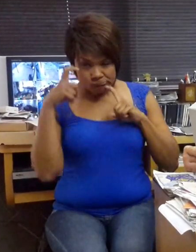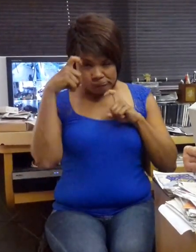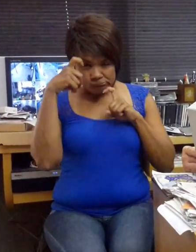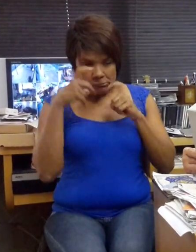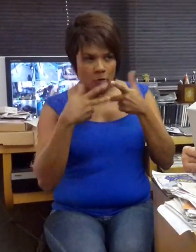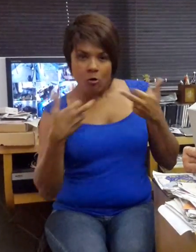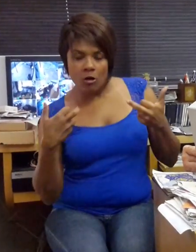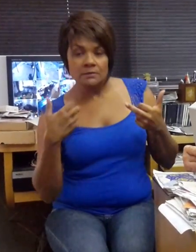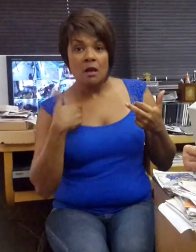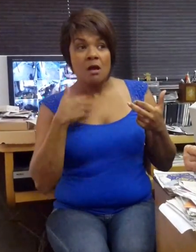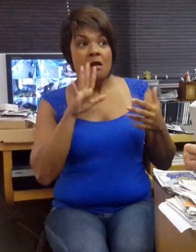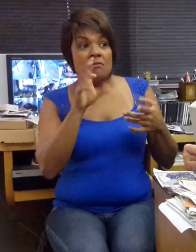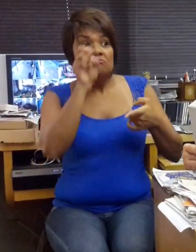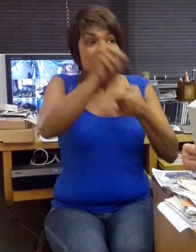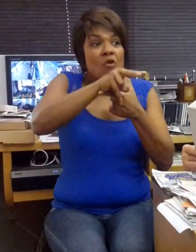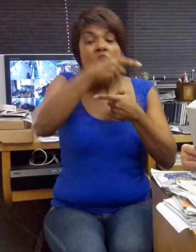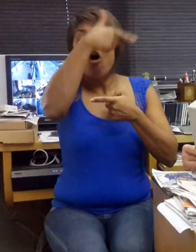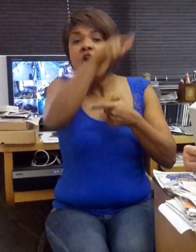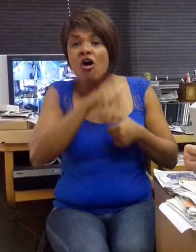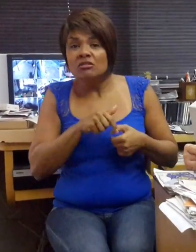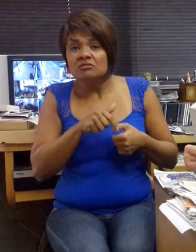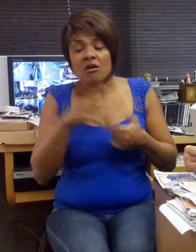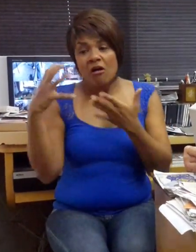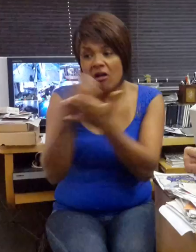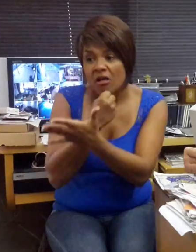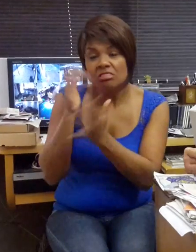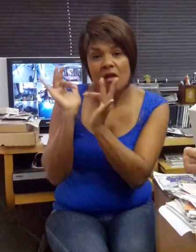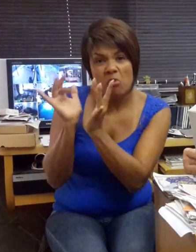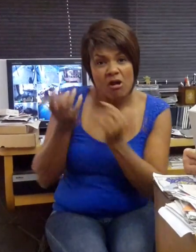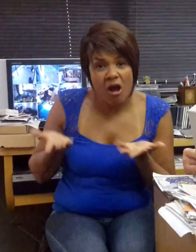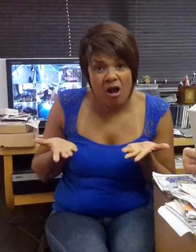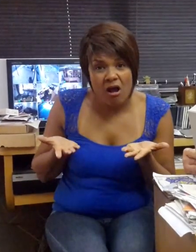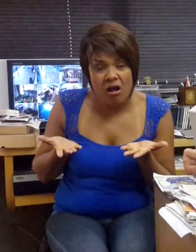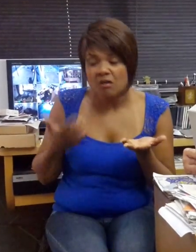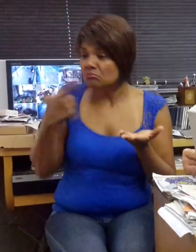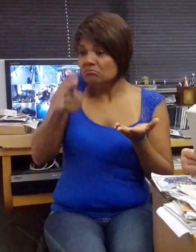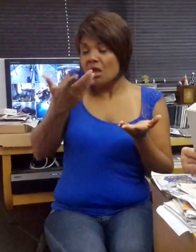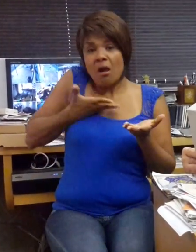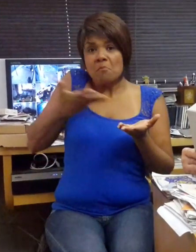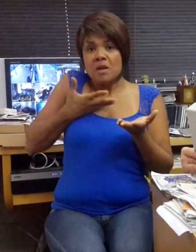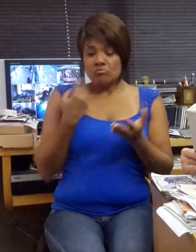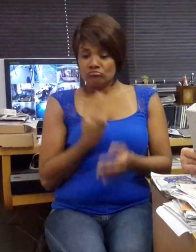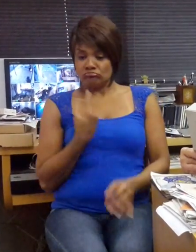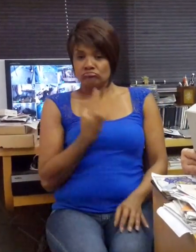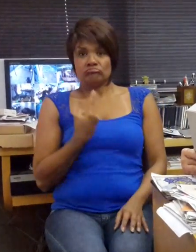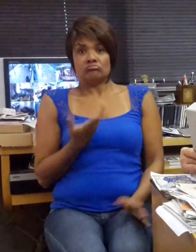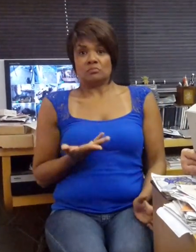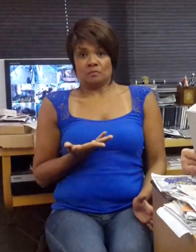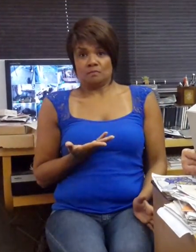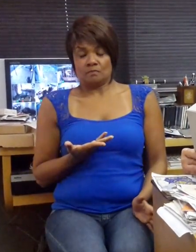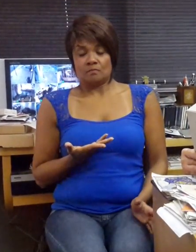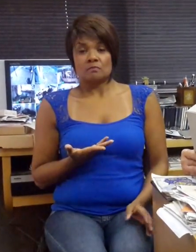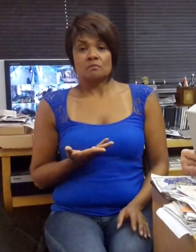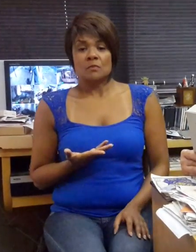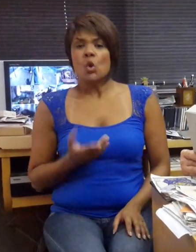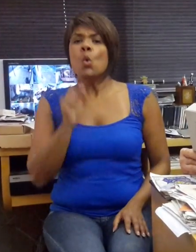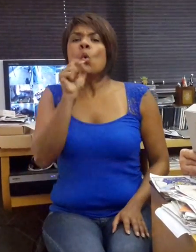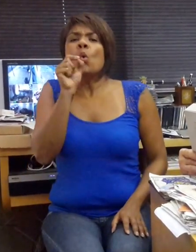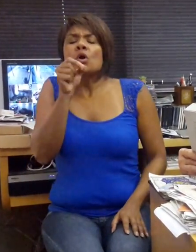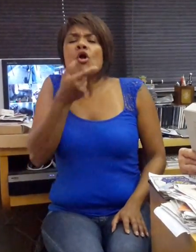não conseguiria uma namorada, não teria amigos. O que lhe restaria se não